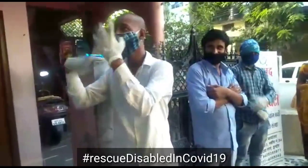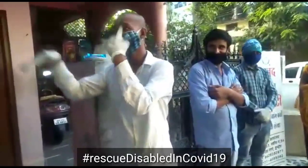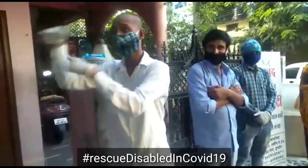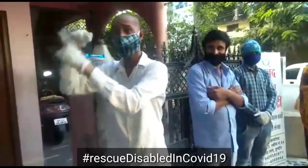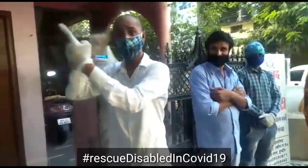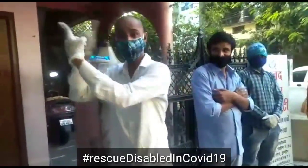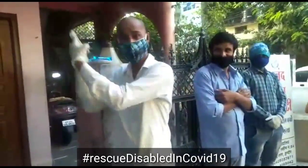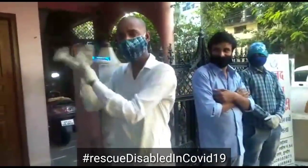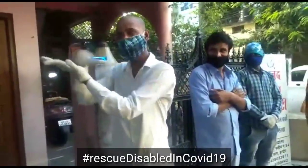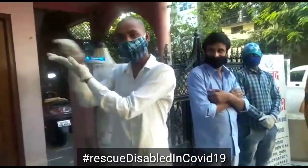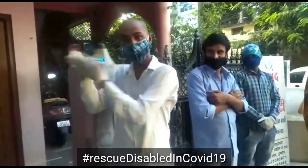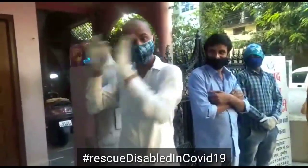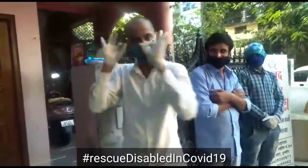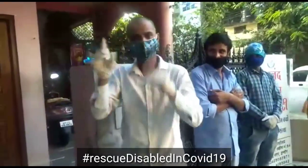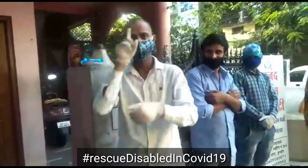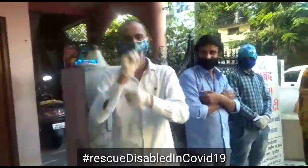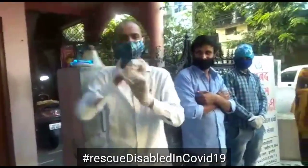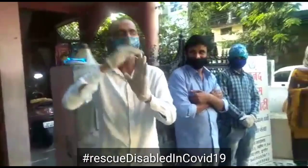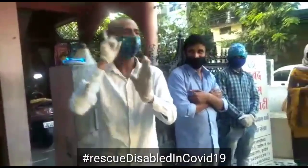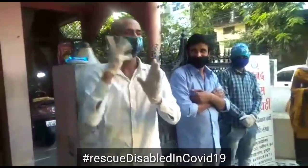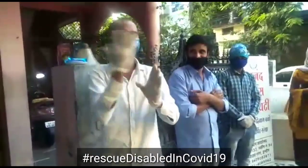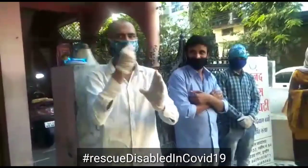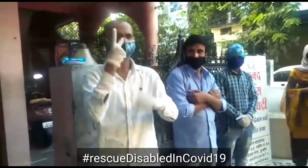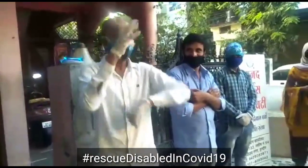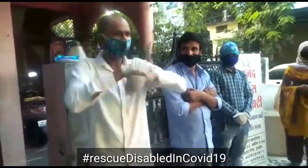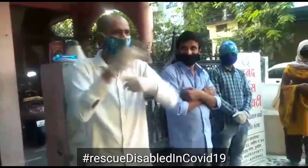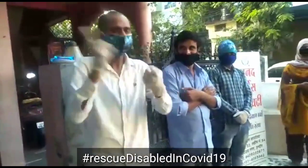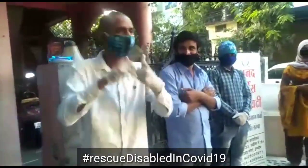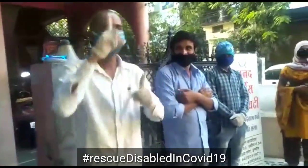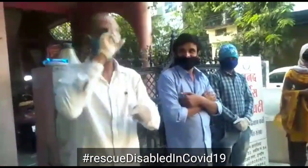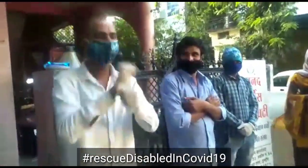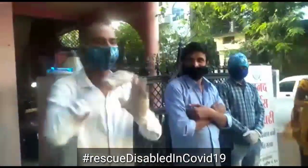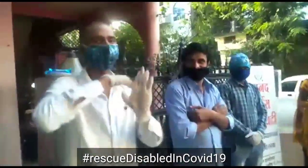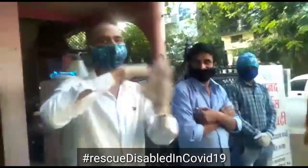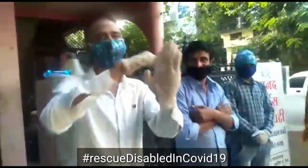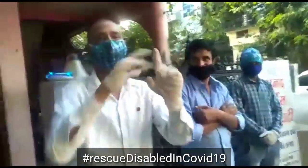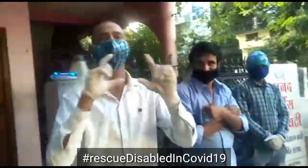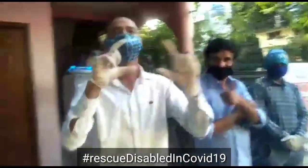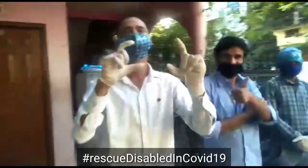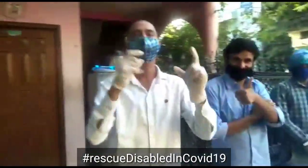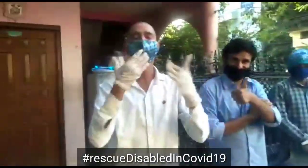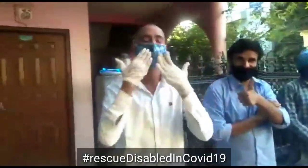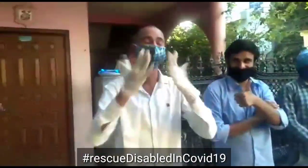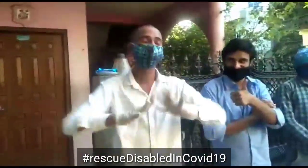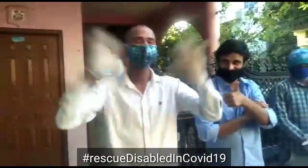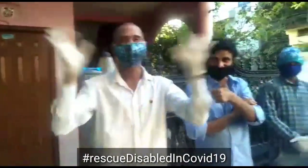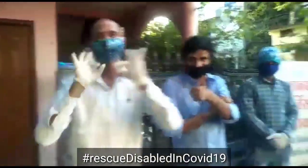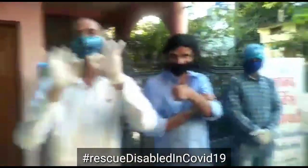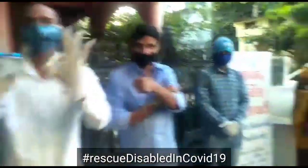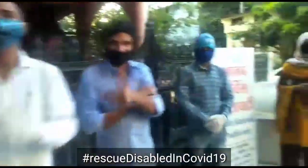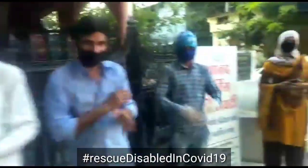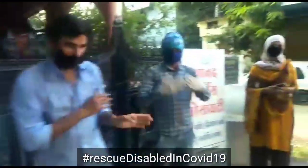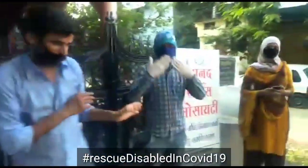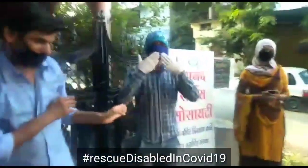इस खुशी में कि ये बच्चे अपने घर जा रहे हैं और लॉक्डाउन का सबसे खास बात है कि बच्चे घर पहुंचे अपन